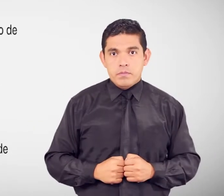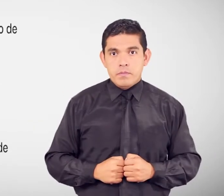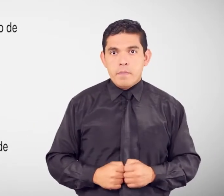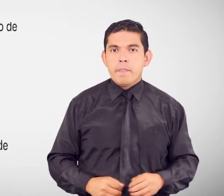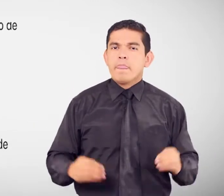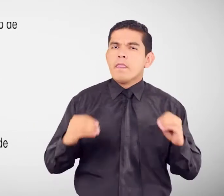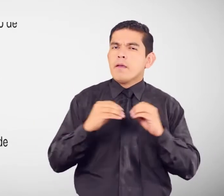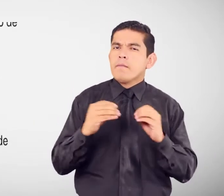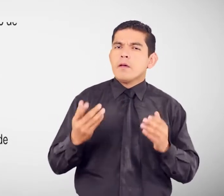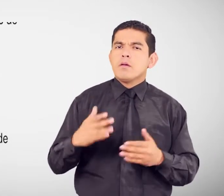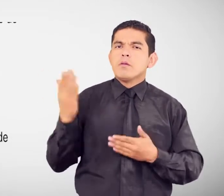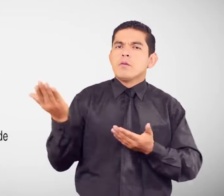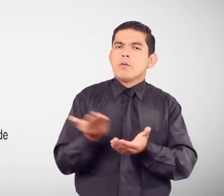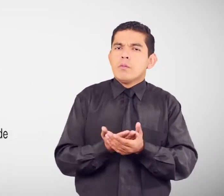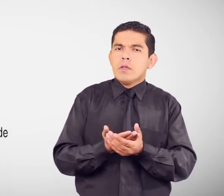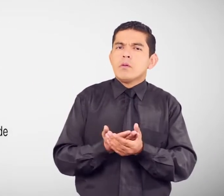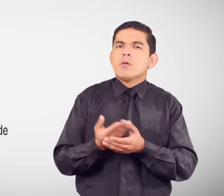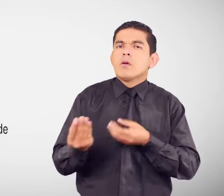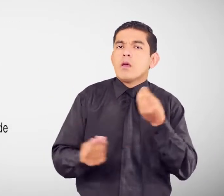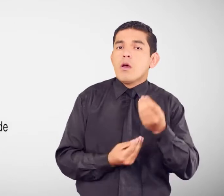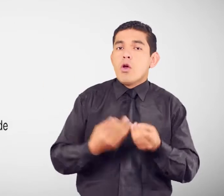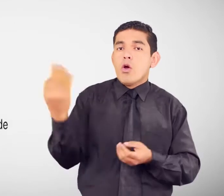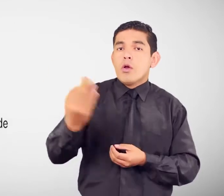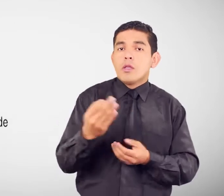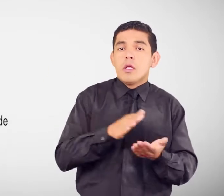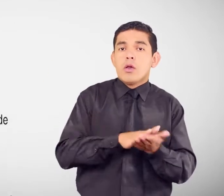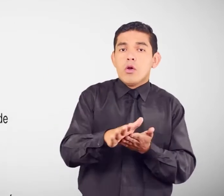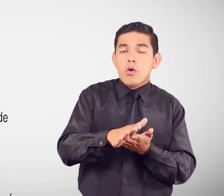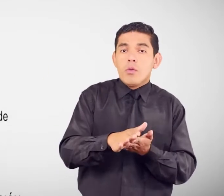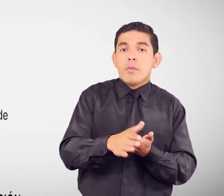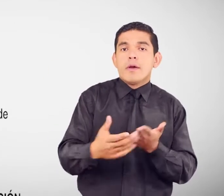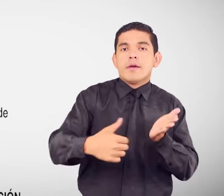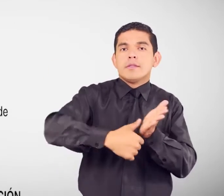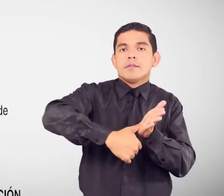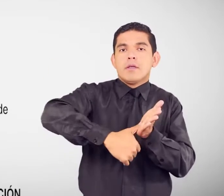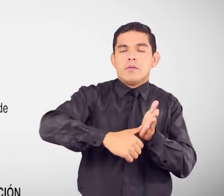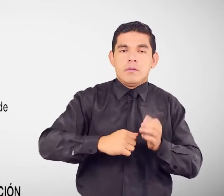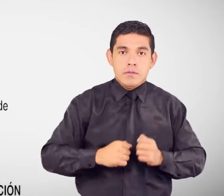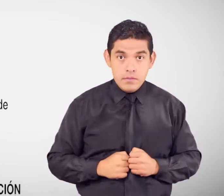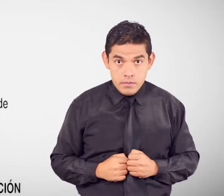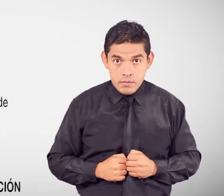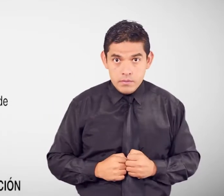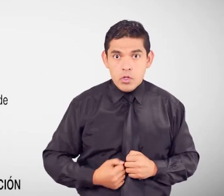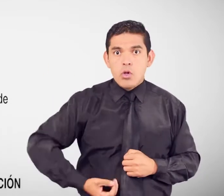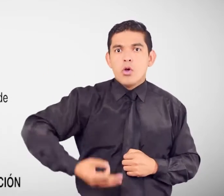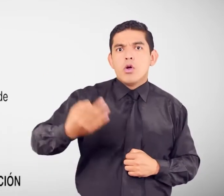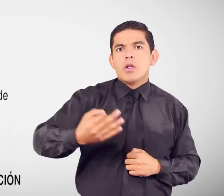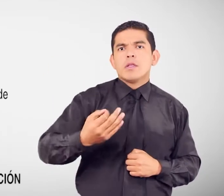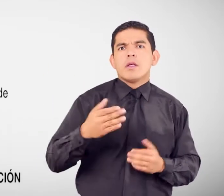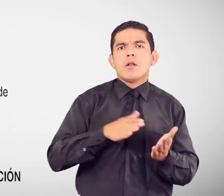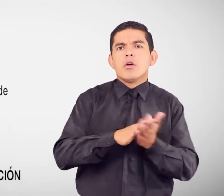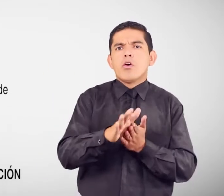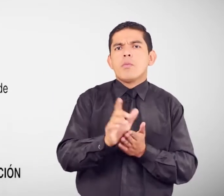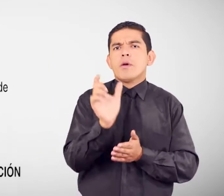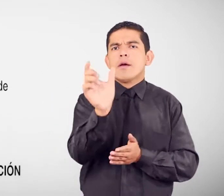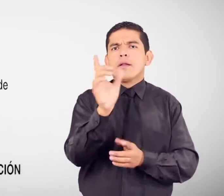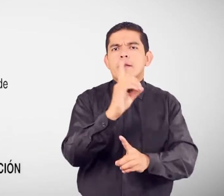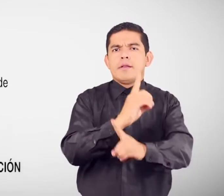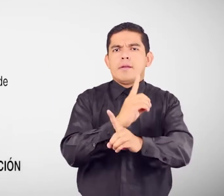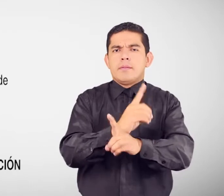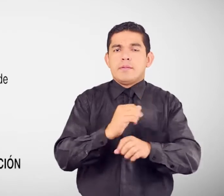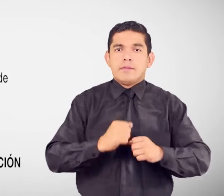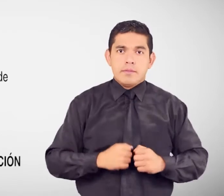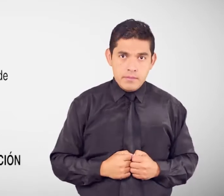Documentos que se deben presentar Original y copia a color De la cédula de identidad Original y copia del carné de